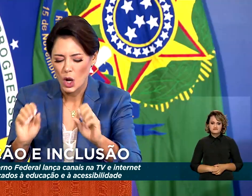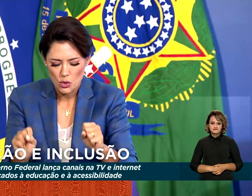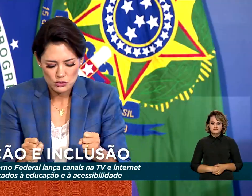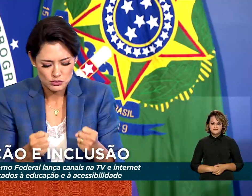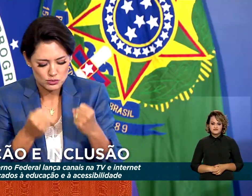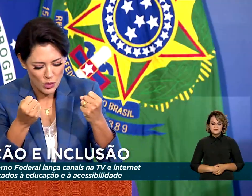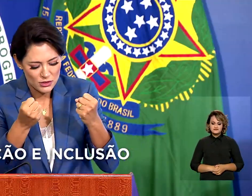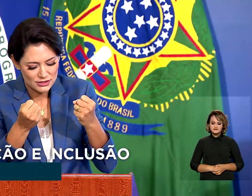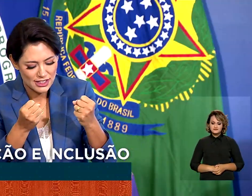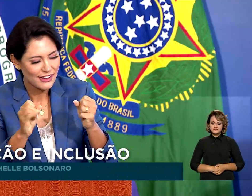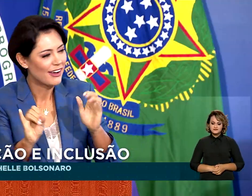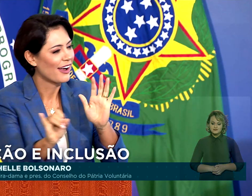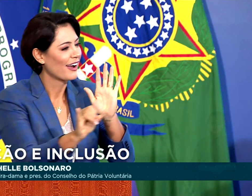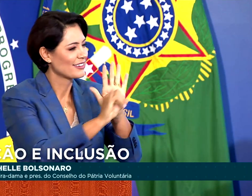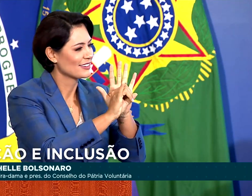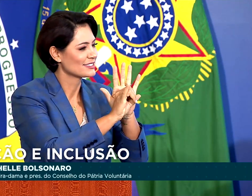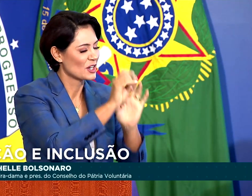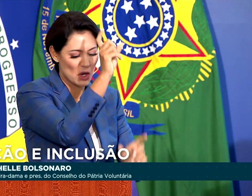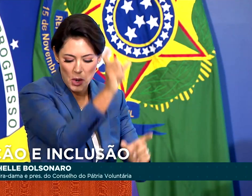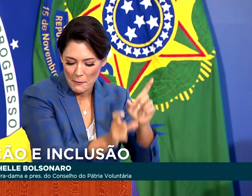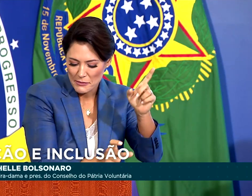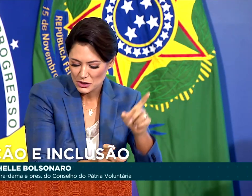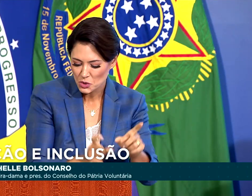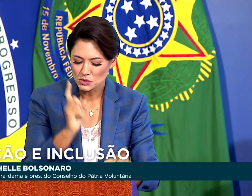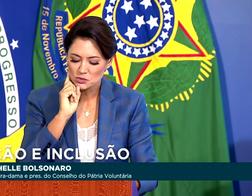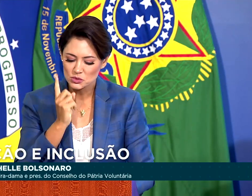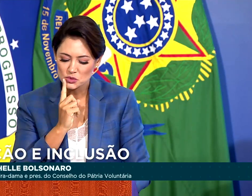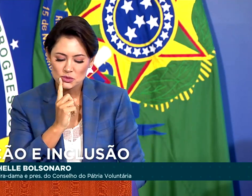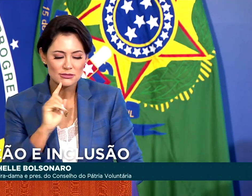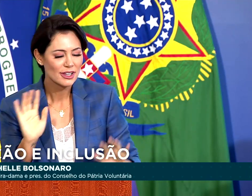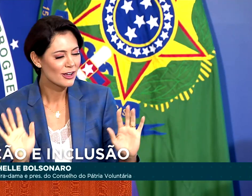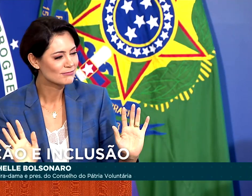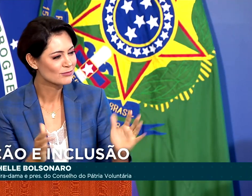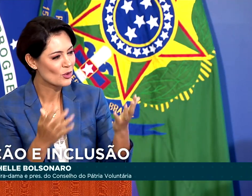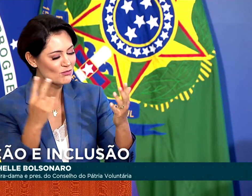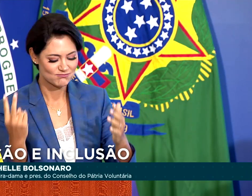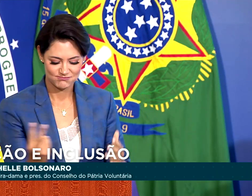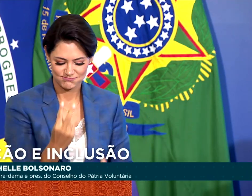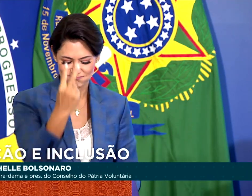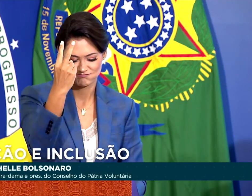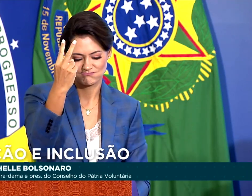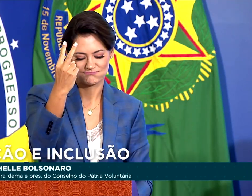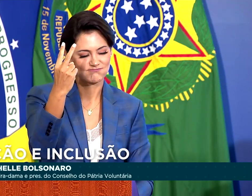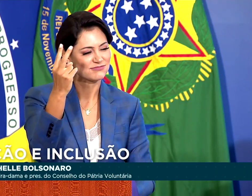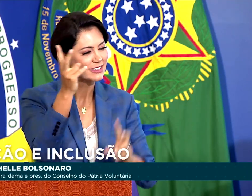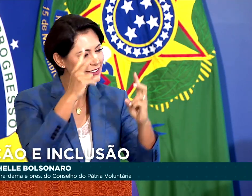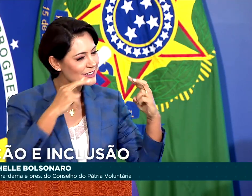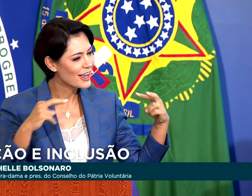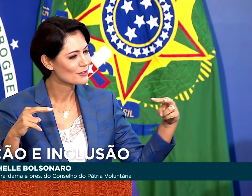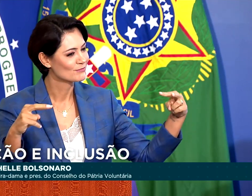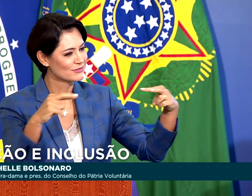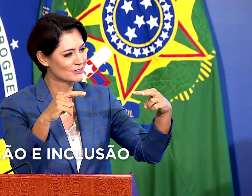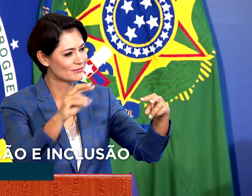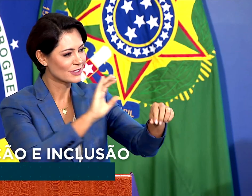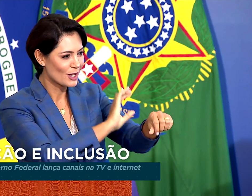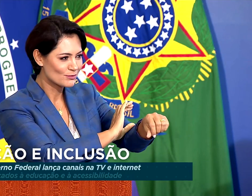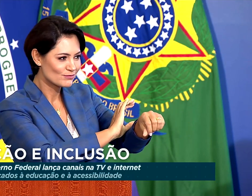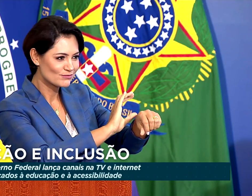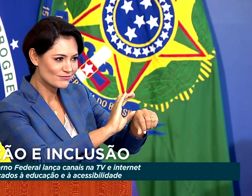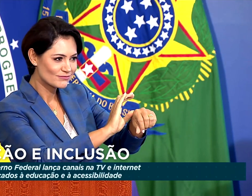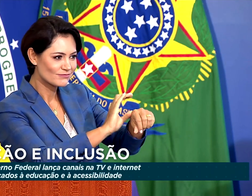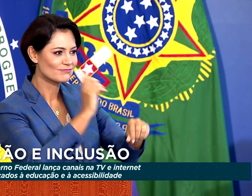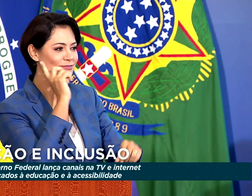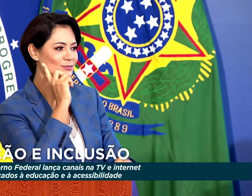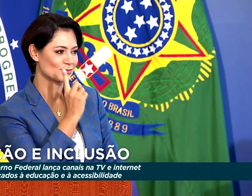utilização da Libras é uma forma de garantir a identidade das pessoas surdas e contribuir para a